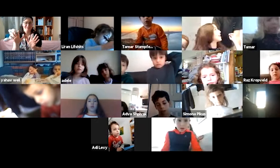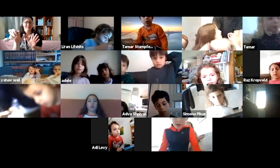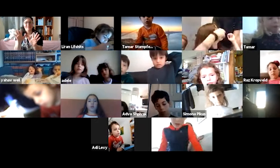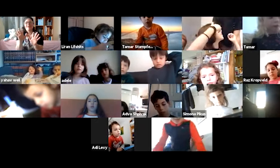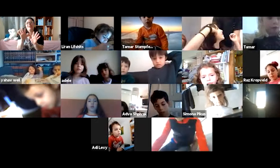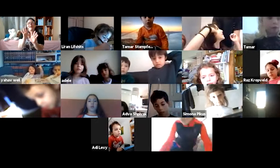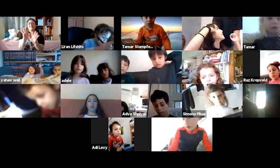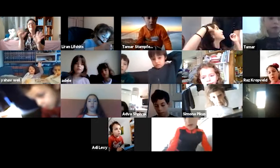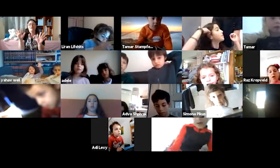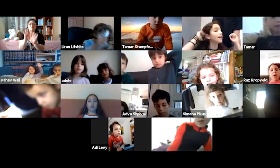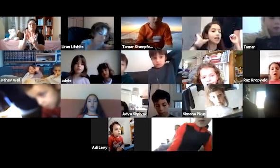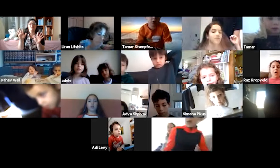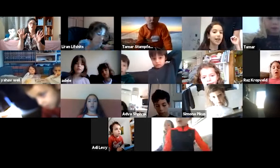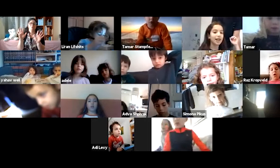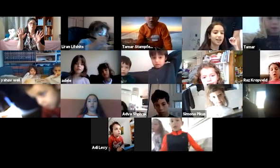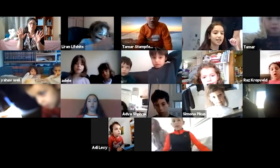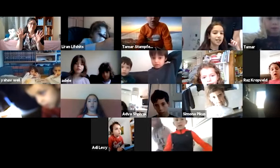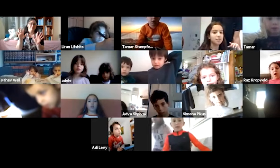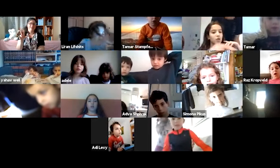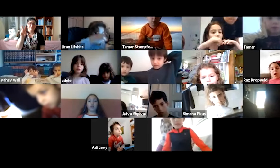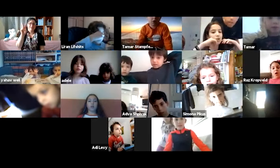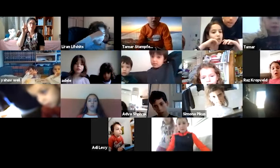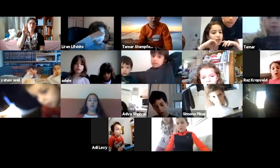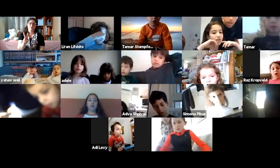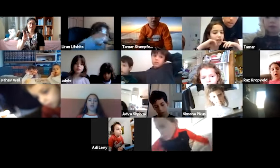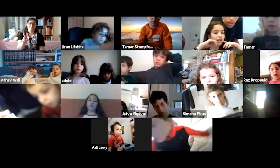אבל עד עשר המספרים מאוד מאוד פשוטים. אז סופרים שניים.